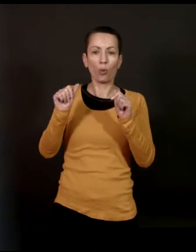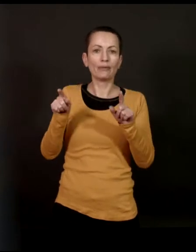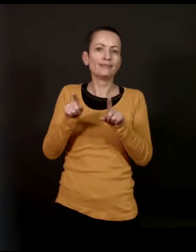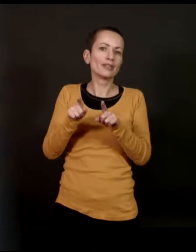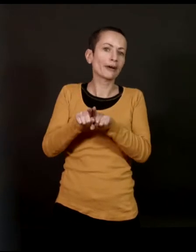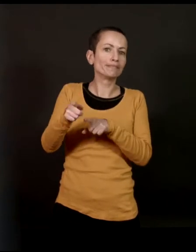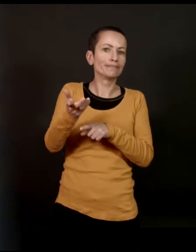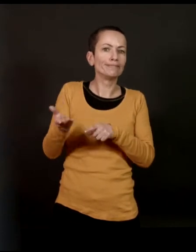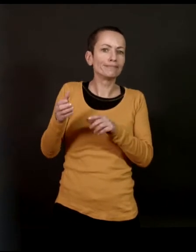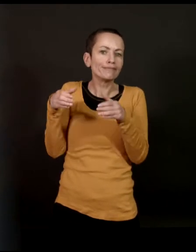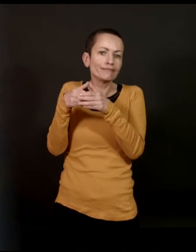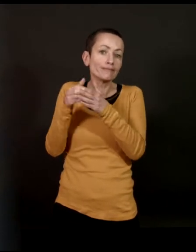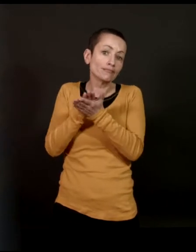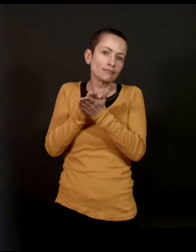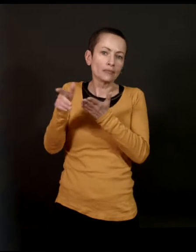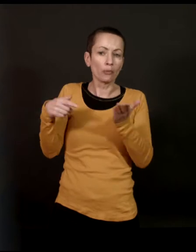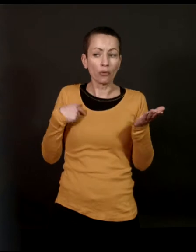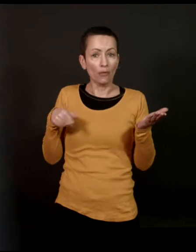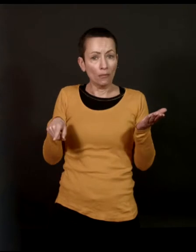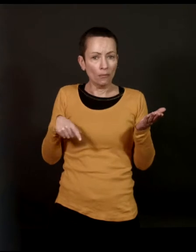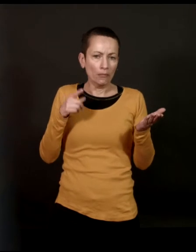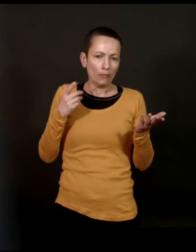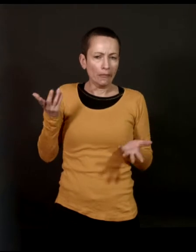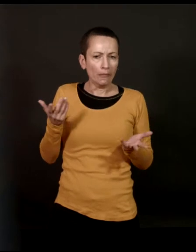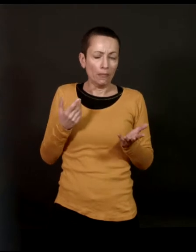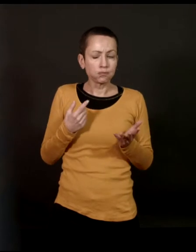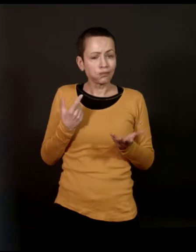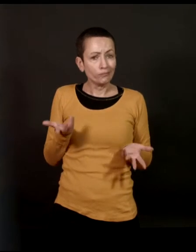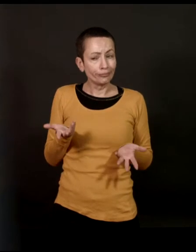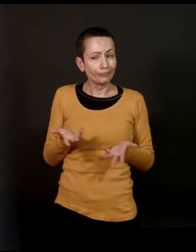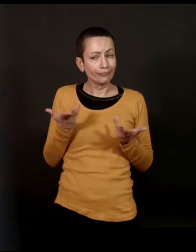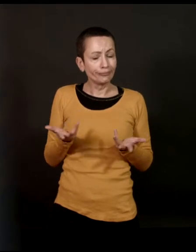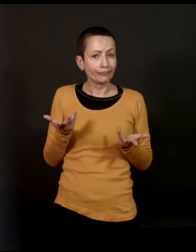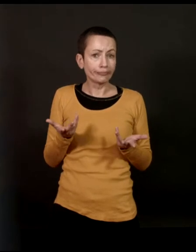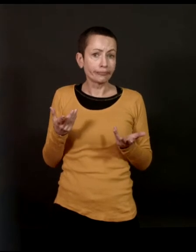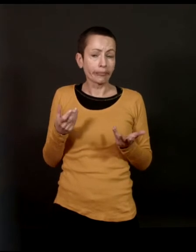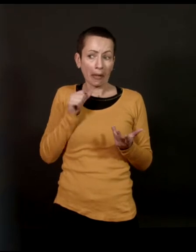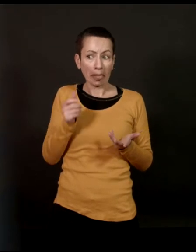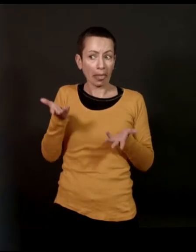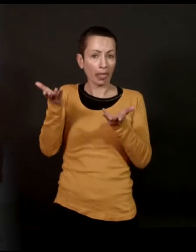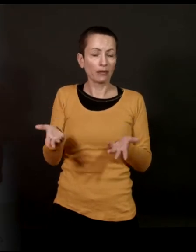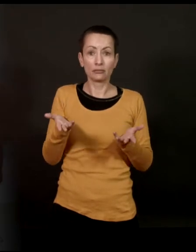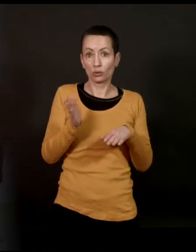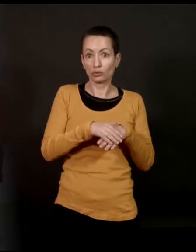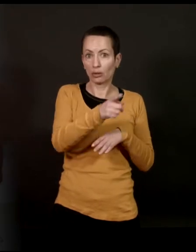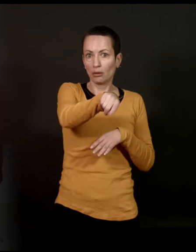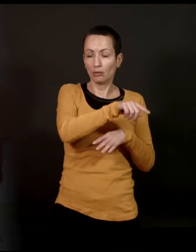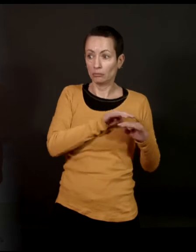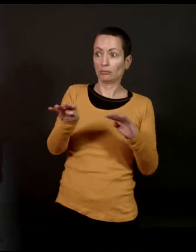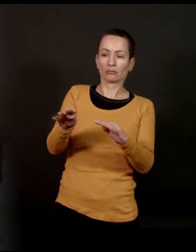Donc, ça fait un peu les... Pardon pour eux, un peu les oseaux de village, un peu les... Voilà, les gars qui sont là. Et évidemment, tout le monde les remarque